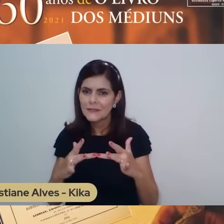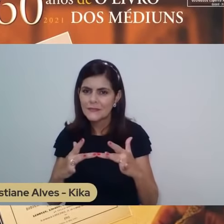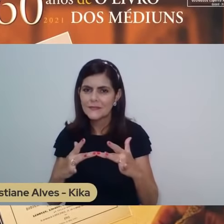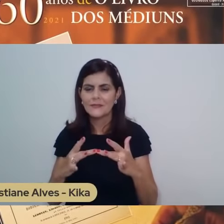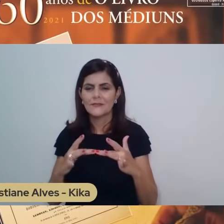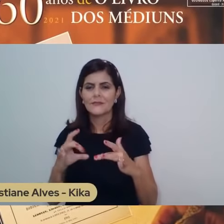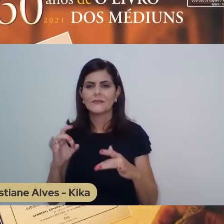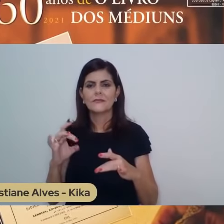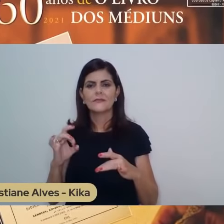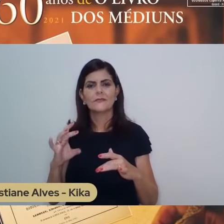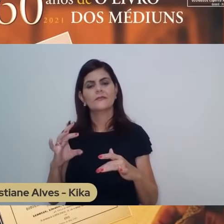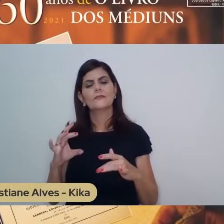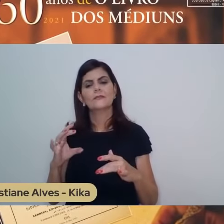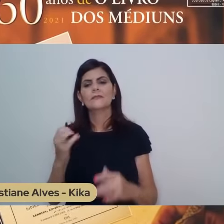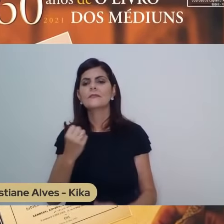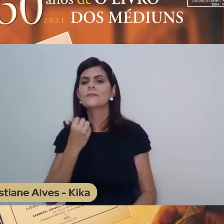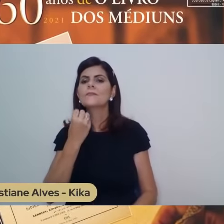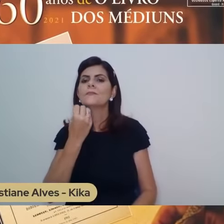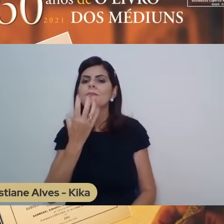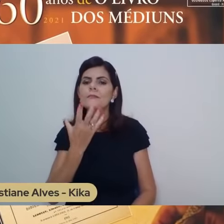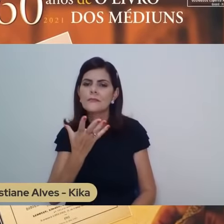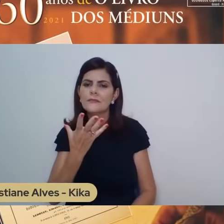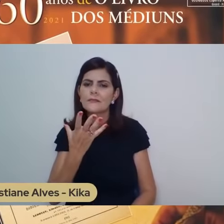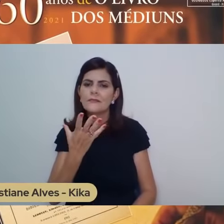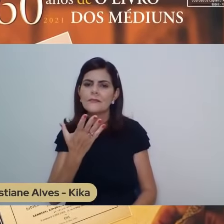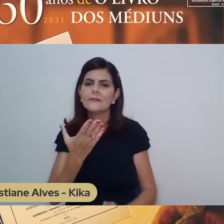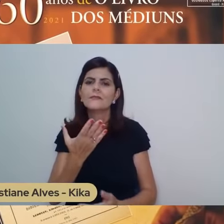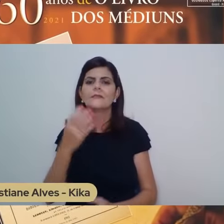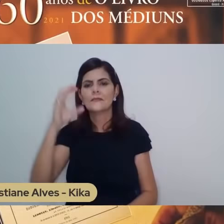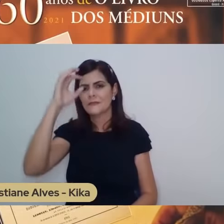e também o conhecimento haverão de nos proporcionar.